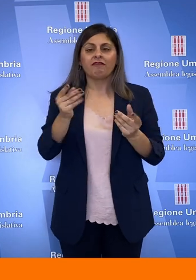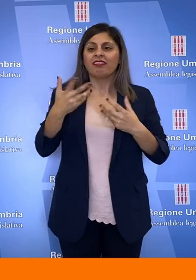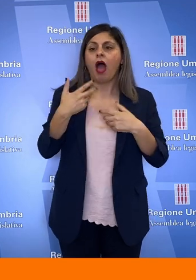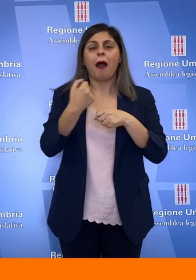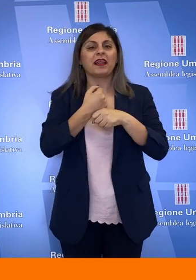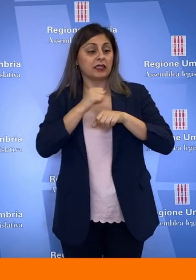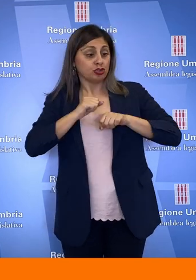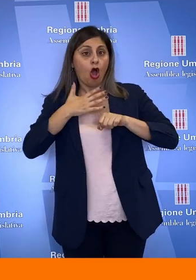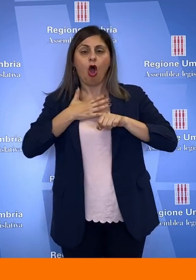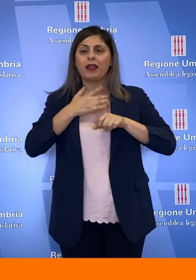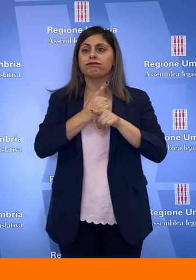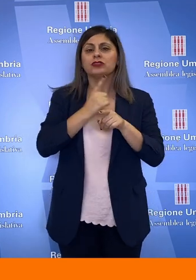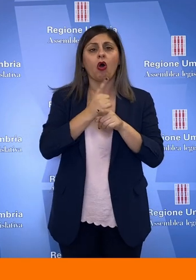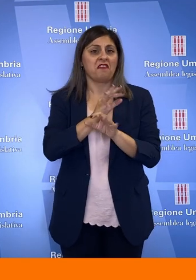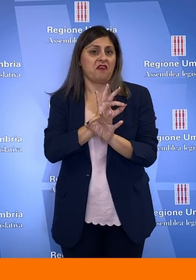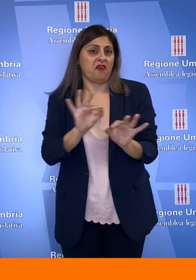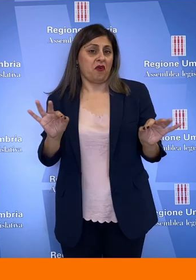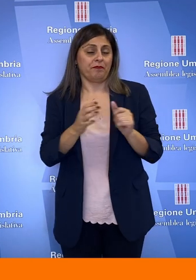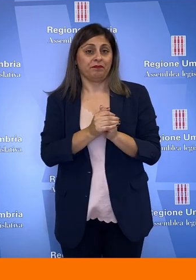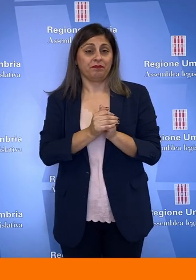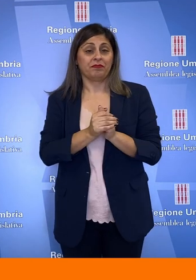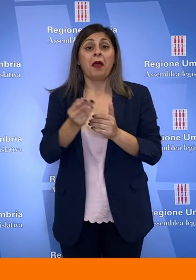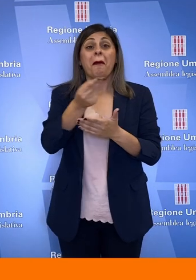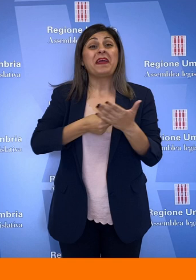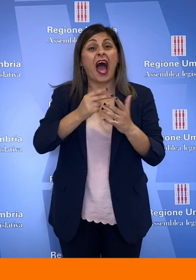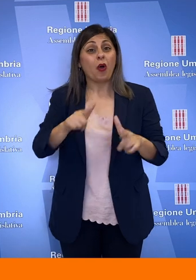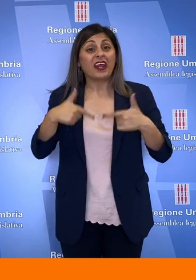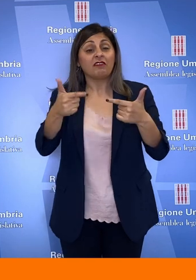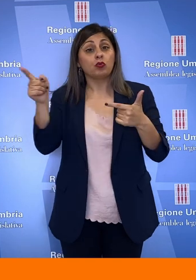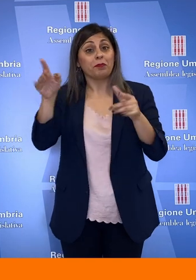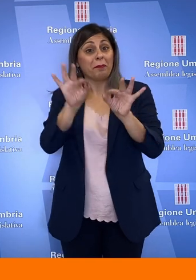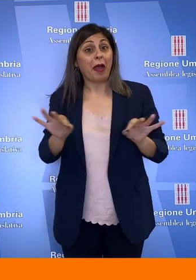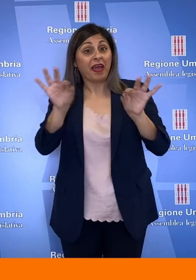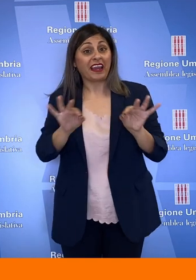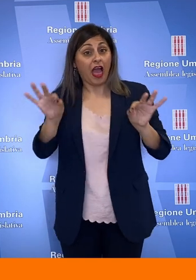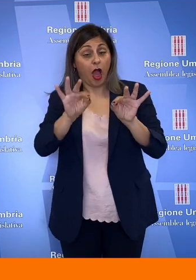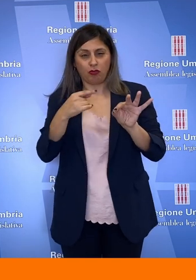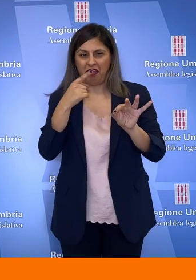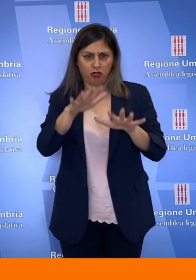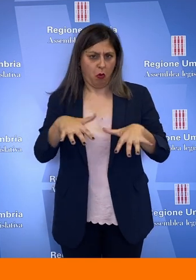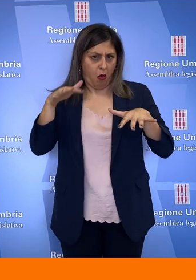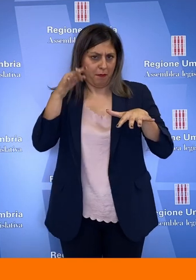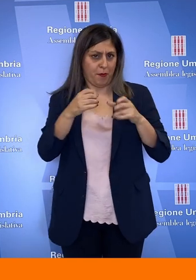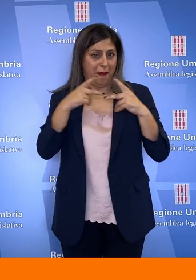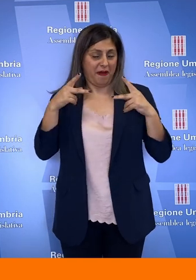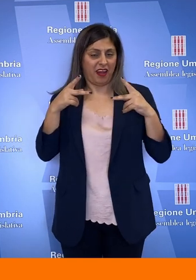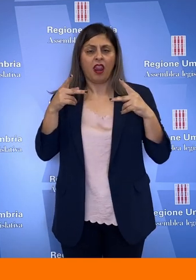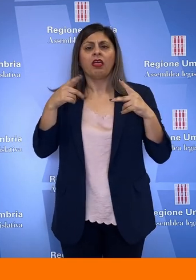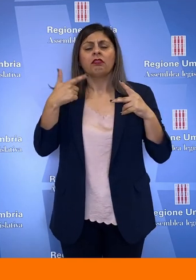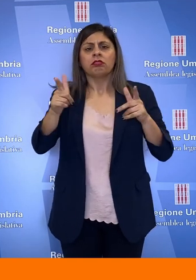prestazioni di cui avevano bisogno. Il piano dei rifiuti che avete predisposto, ha detto in aula Paparelli, ci porta indietro di